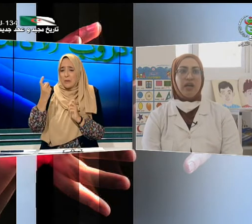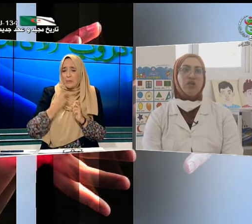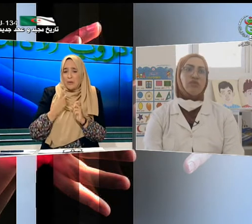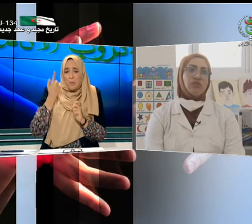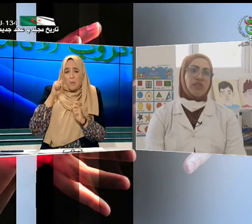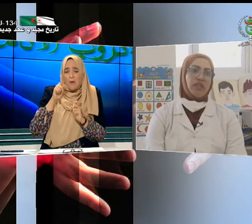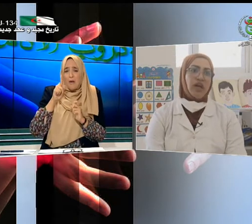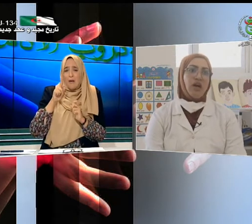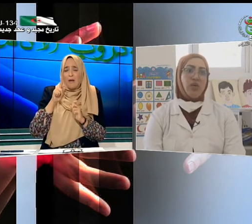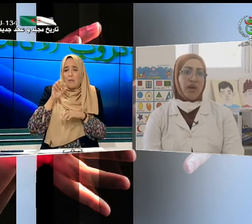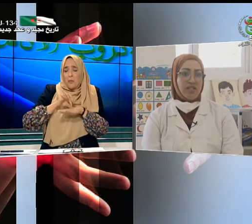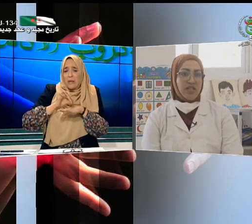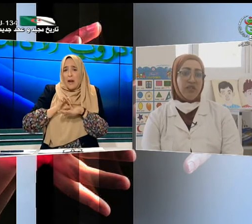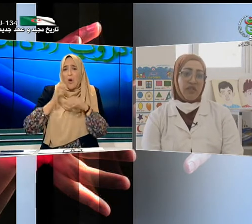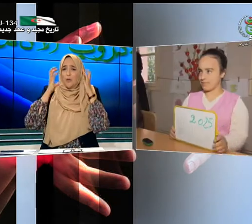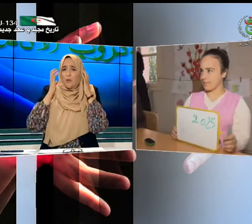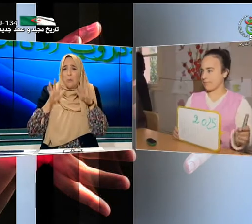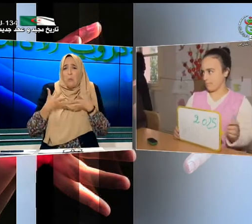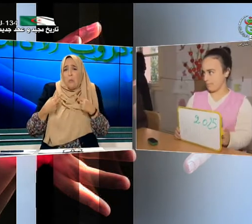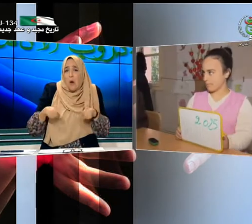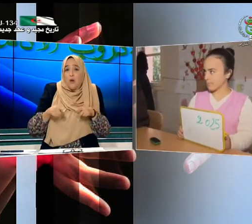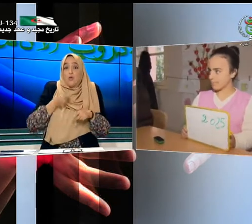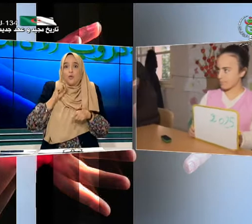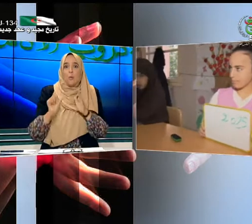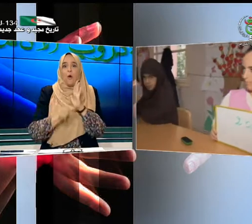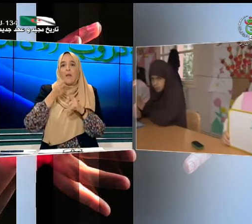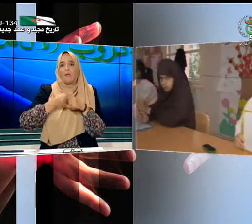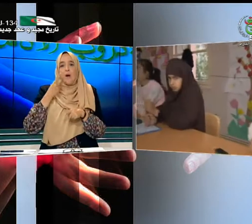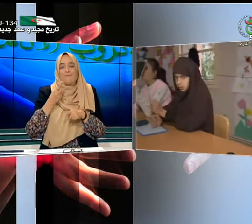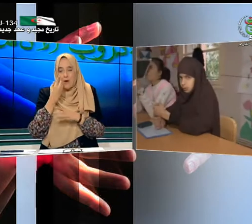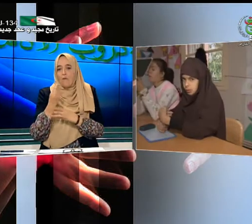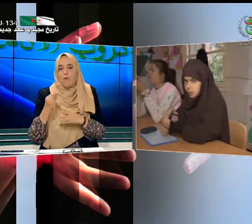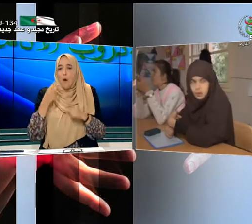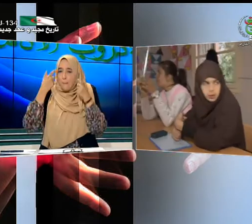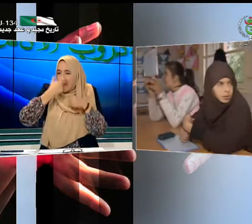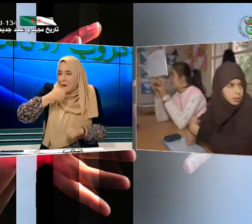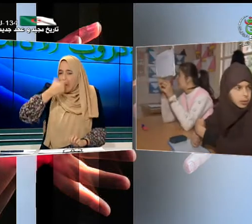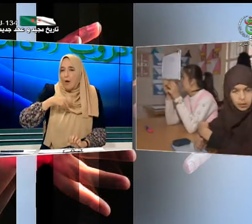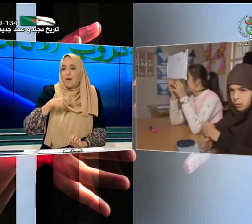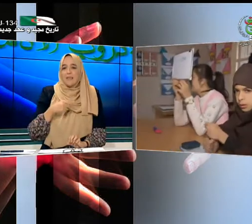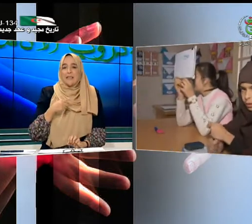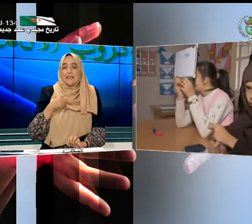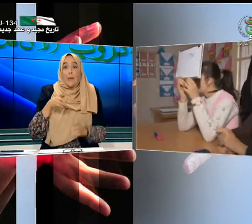الأرطفونية وخاصة في الحصة الأولى حيث يعاني الطفل الأصم من خوف كبير